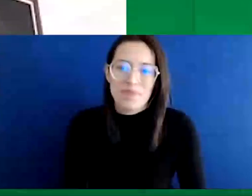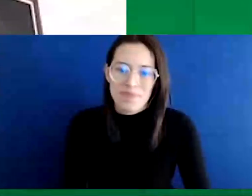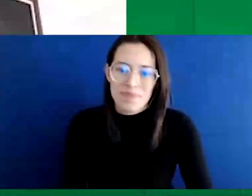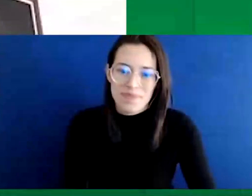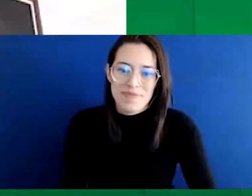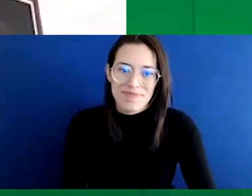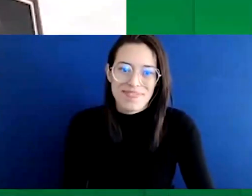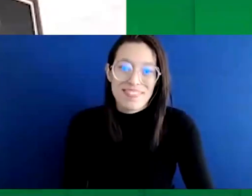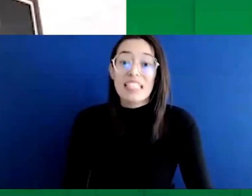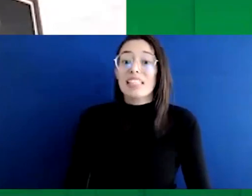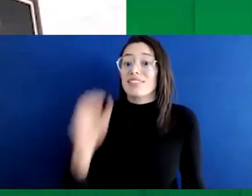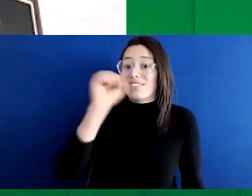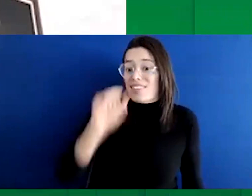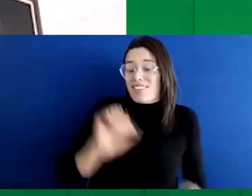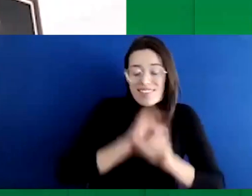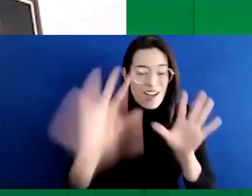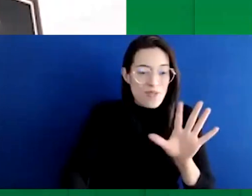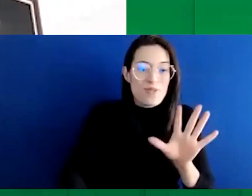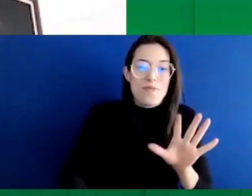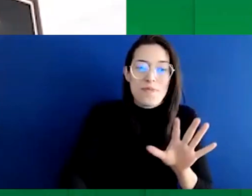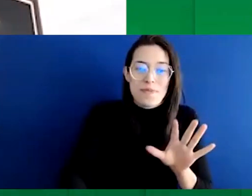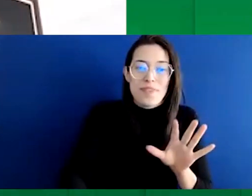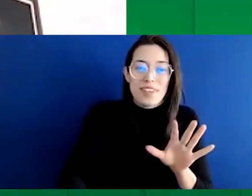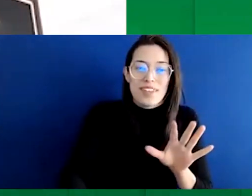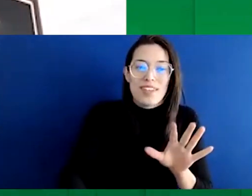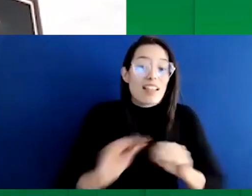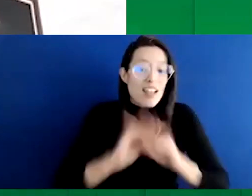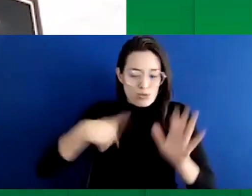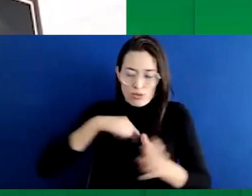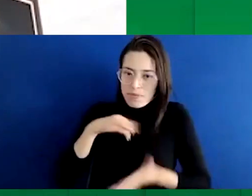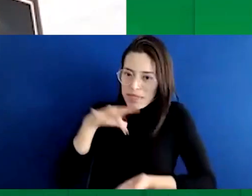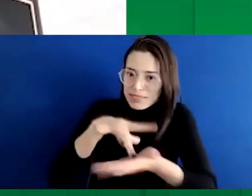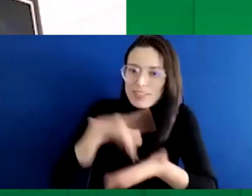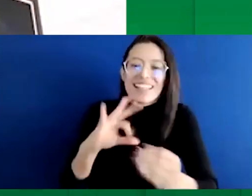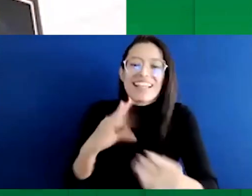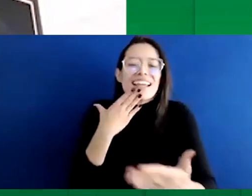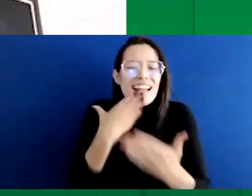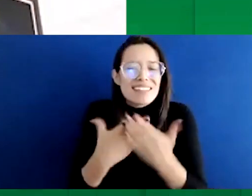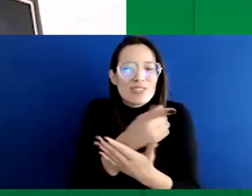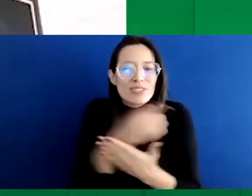Claro que sí, estaremos presentes y gracias por la invitación.